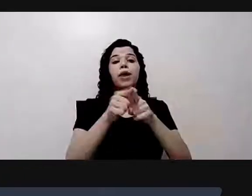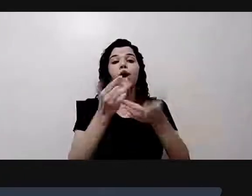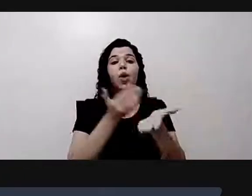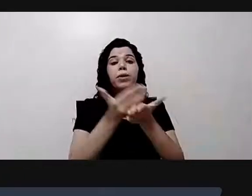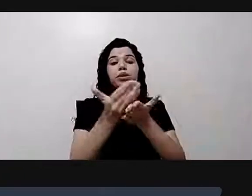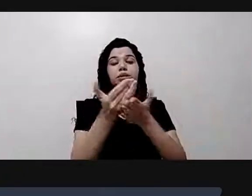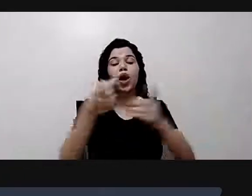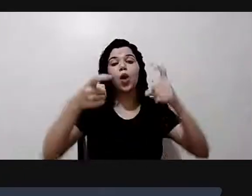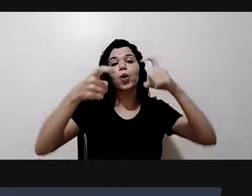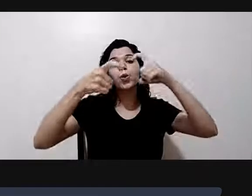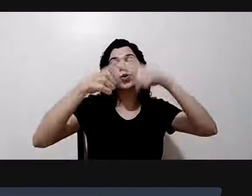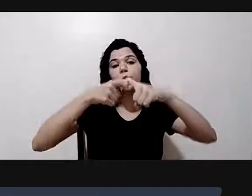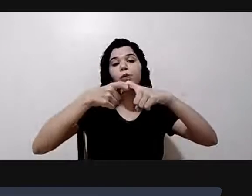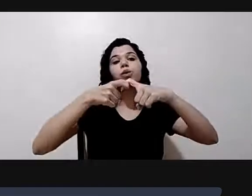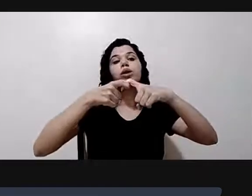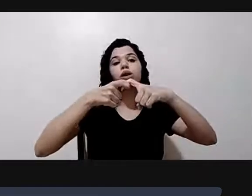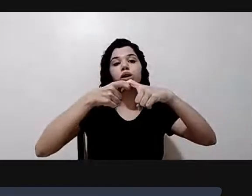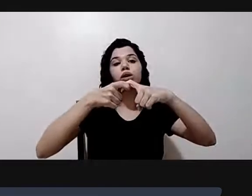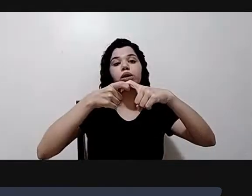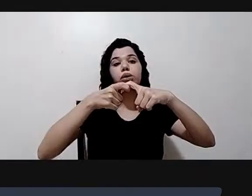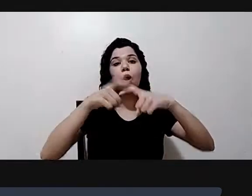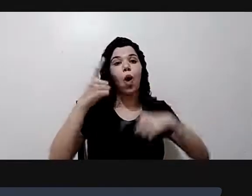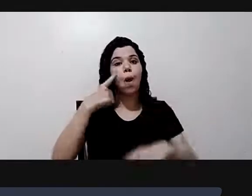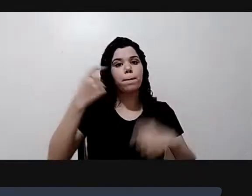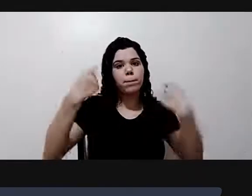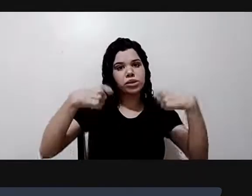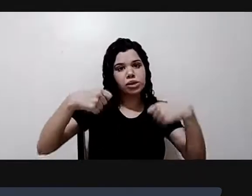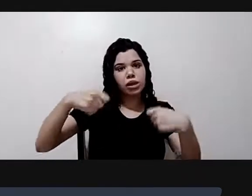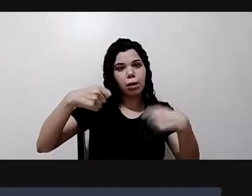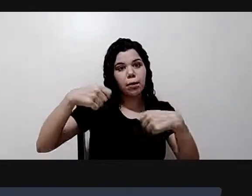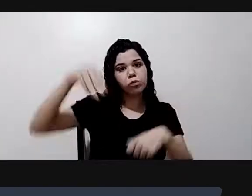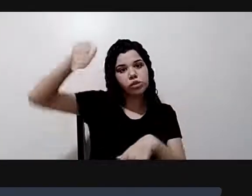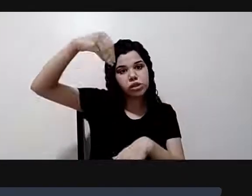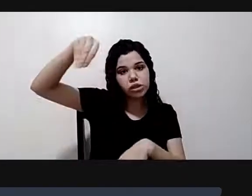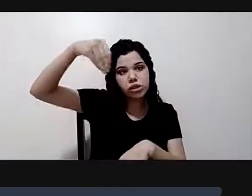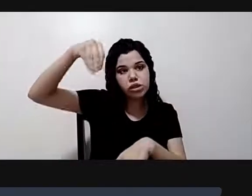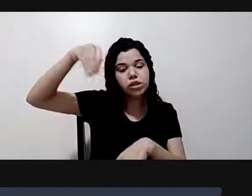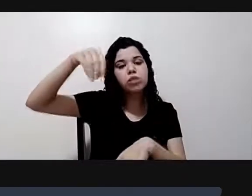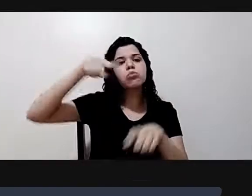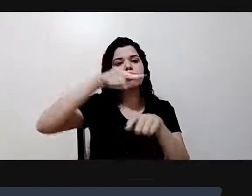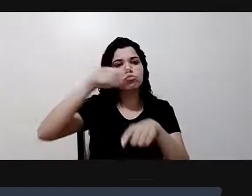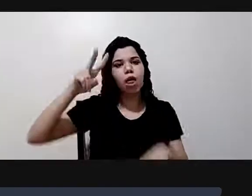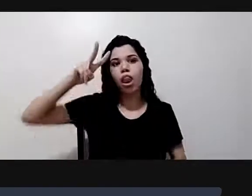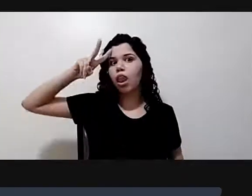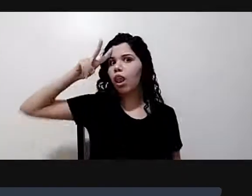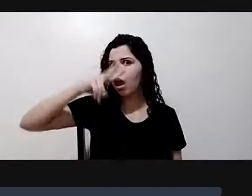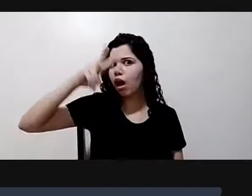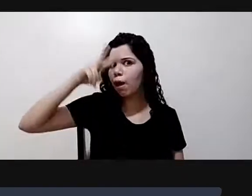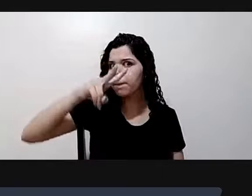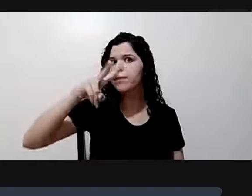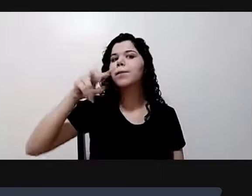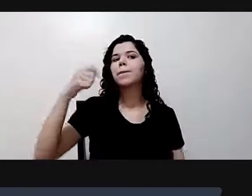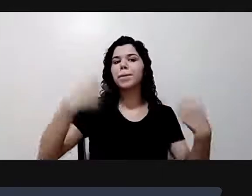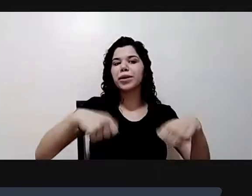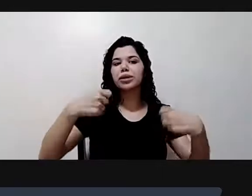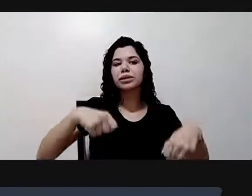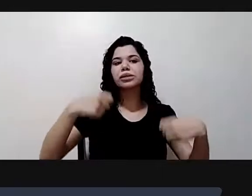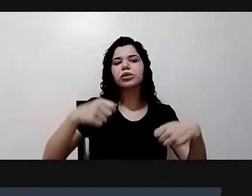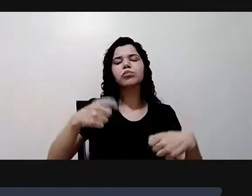teu... E não esqueça do sininho, esse sininho é muito importante para a gente ficar lembrando todos os sábados